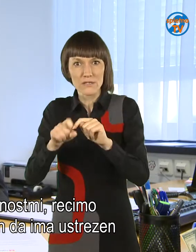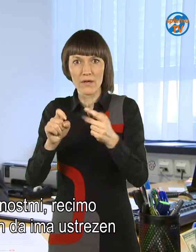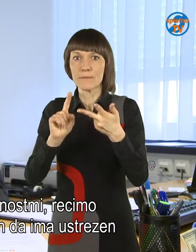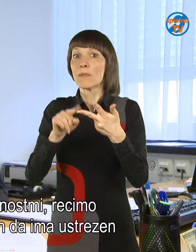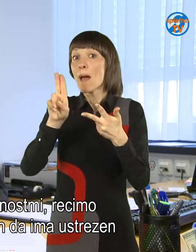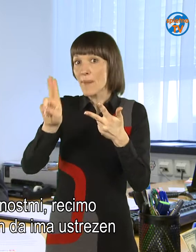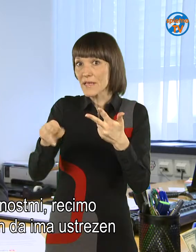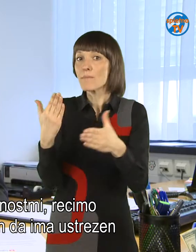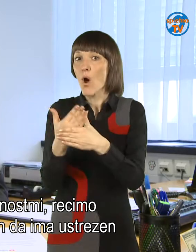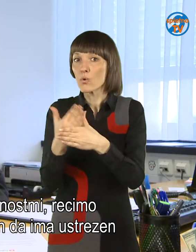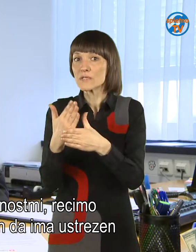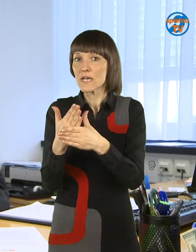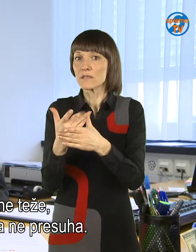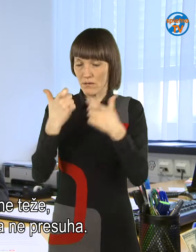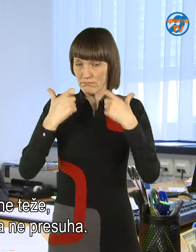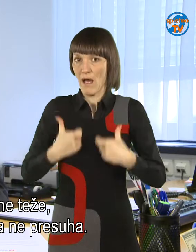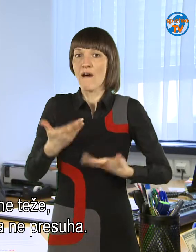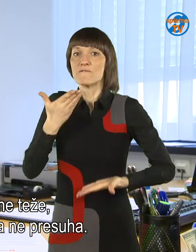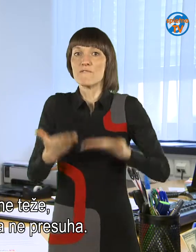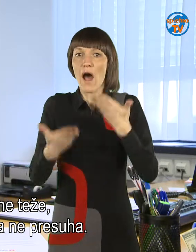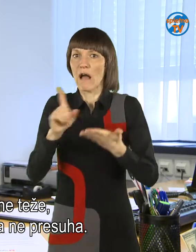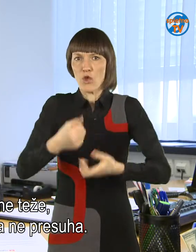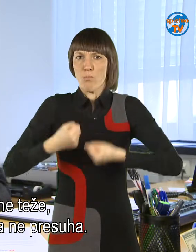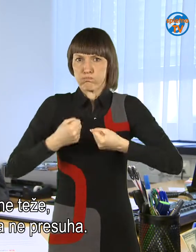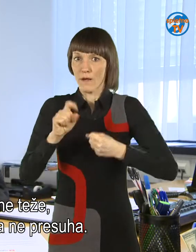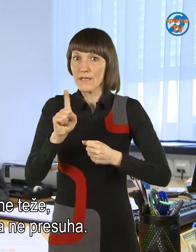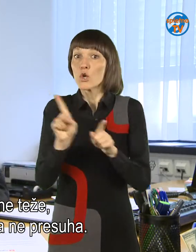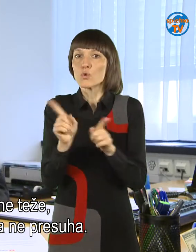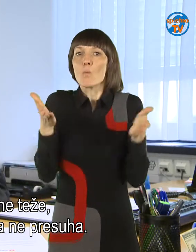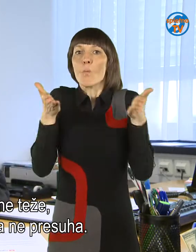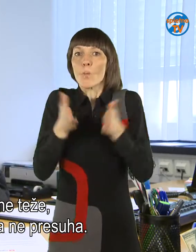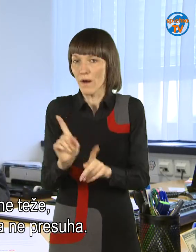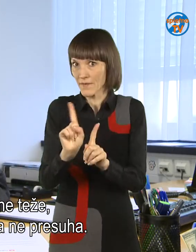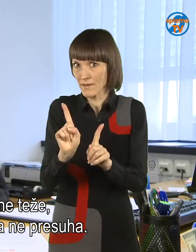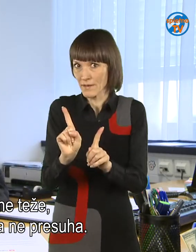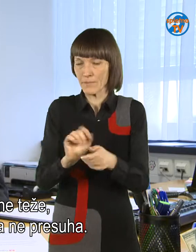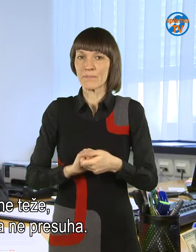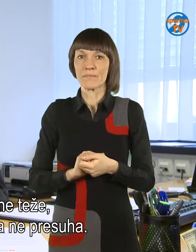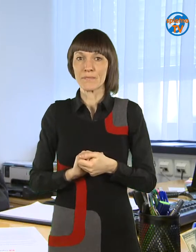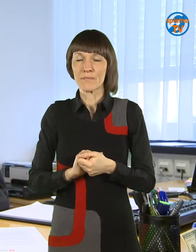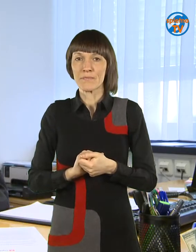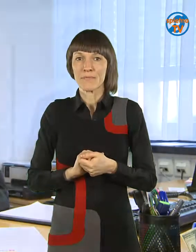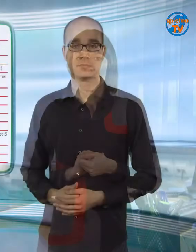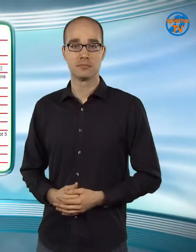pa da ima ustrezan indeks telesne mase. Se pravi, da ni ne predebela glede na svojo težen višino in da ni presuha.